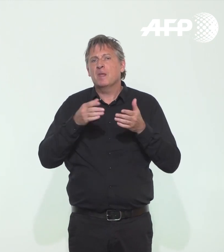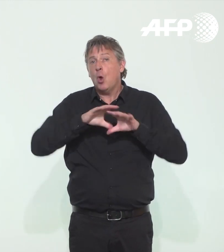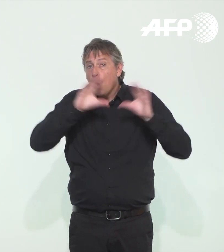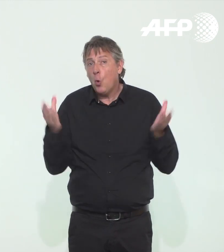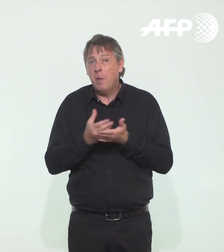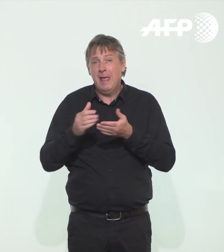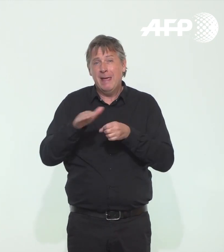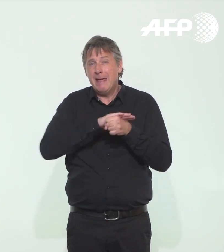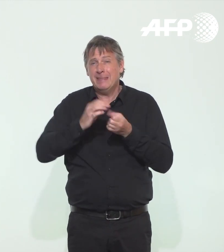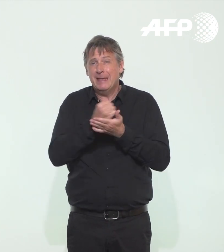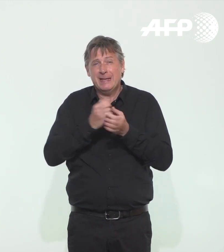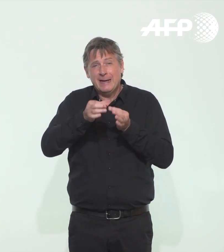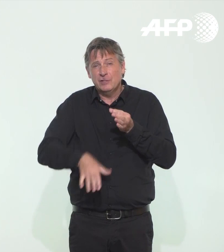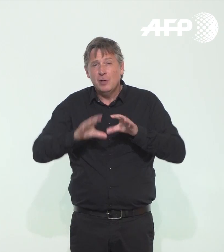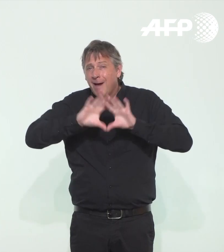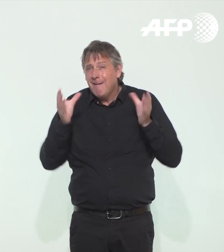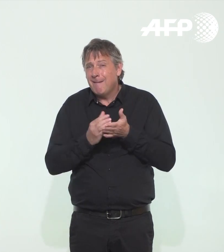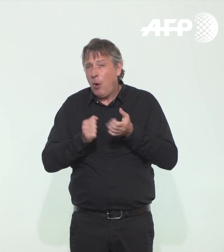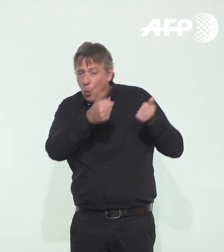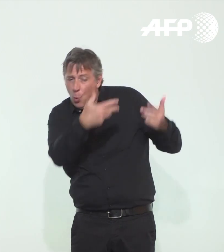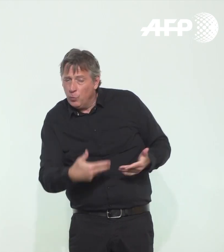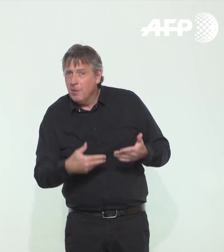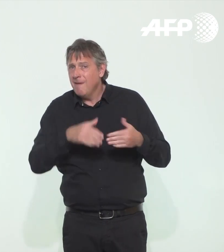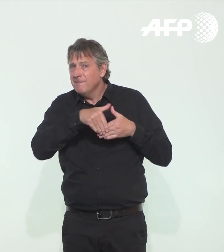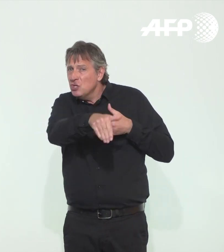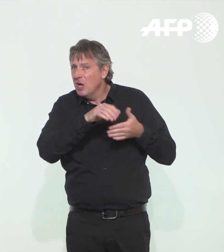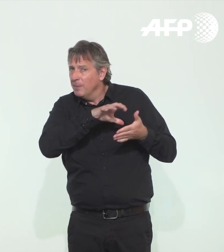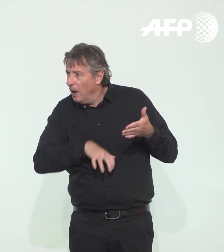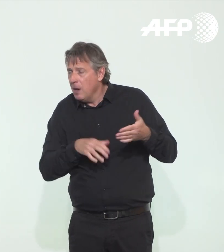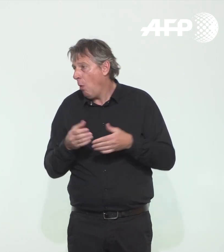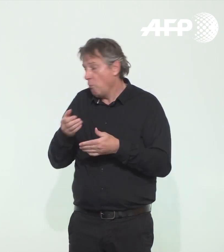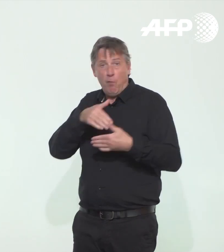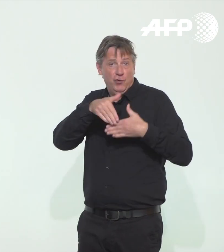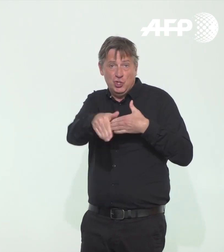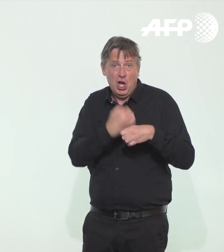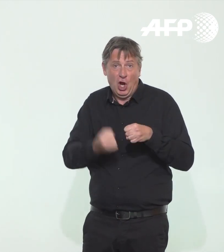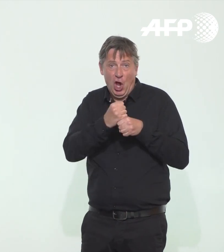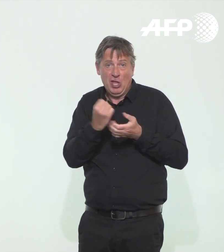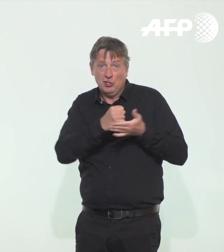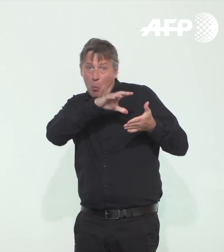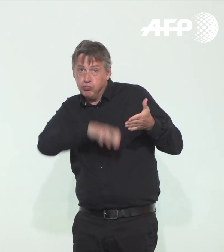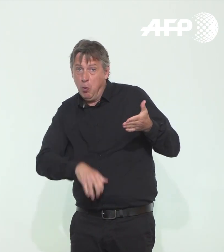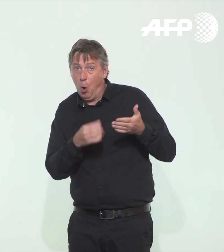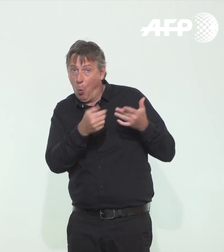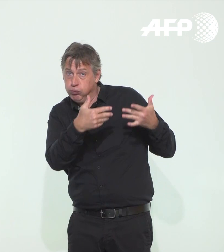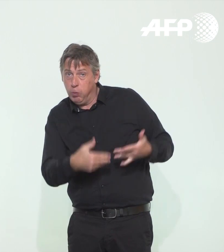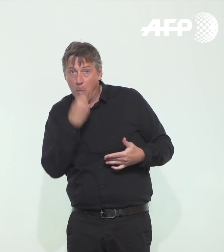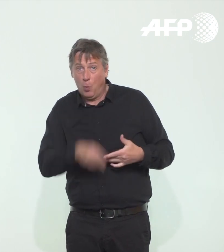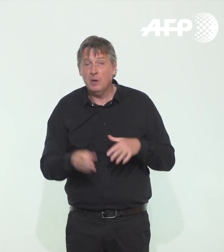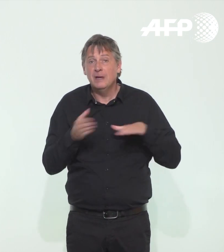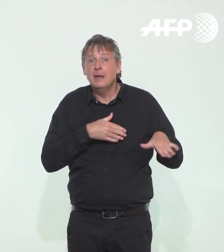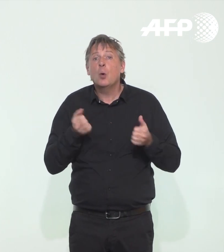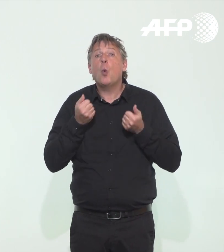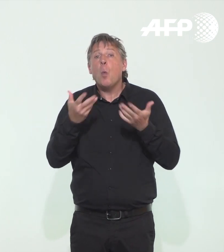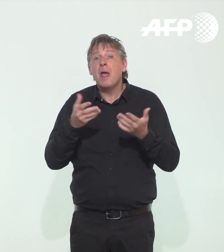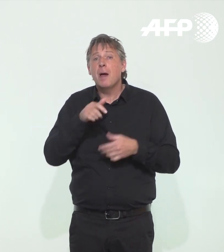permettre de les compter ? Le fichier se met en place dans d'excellentes conditions. Quels sont les premiers résultats de la mise en place de la recherche des cas contacts ? Combien de